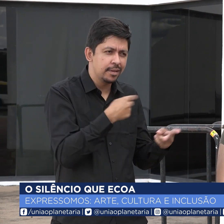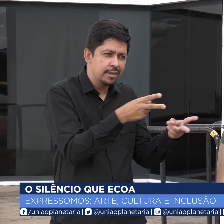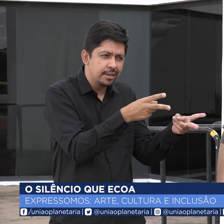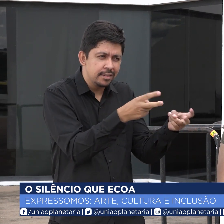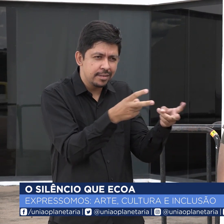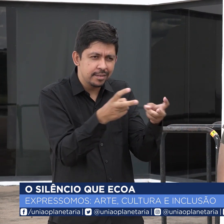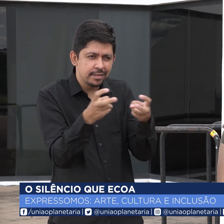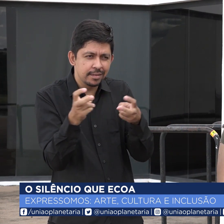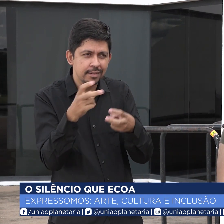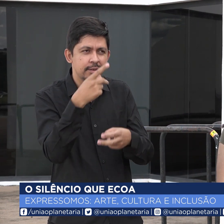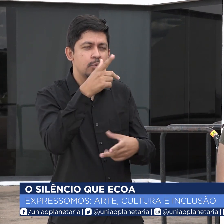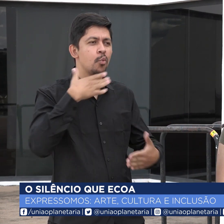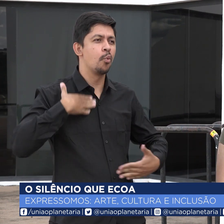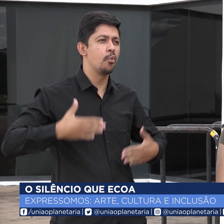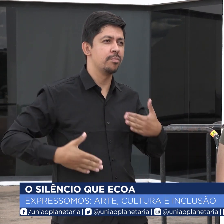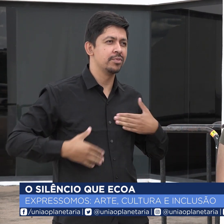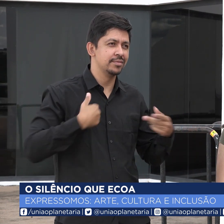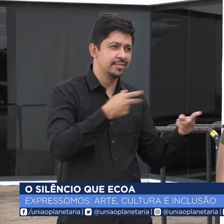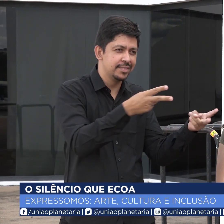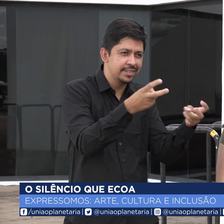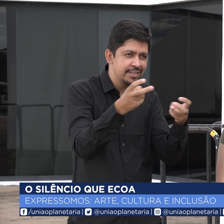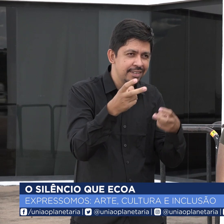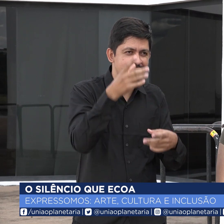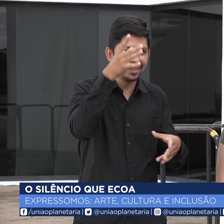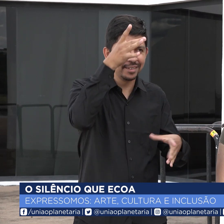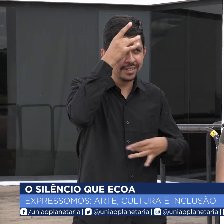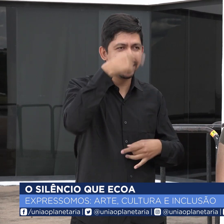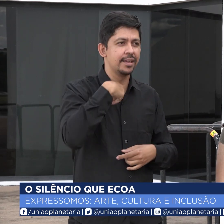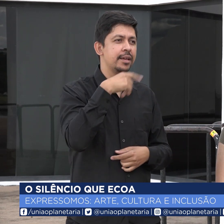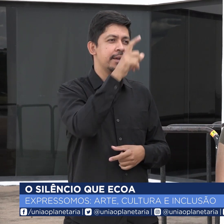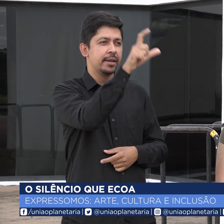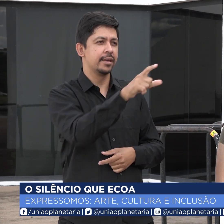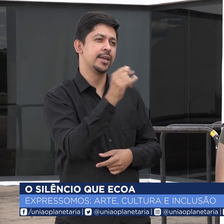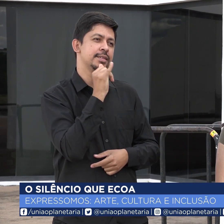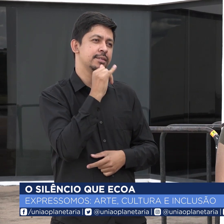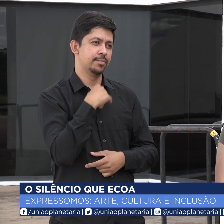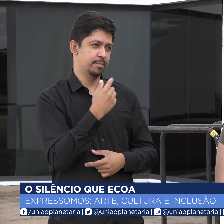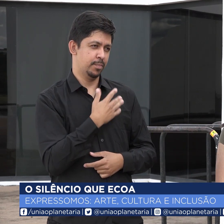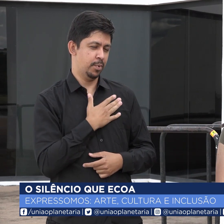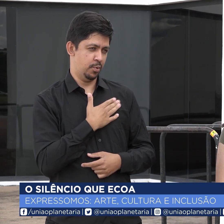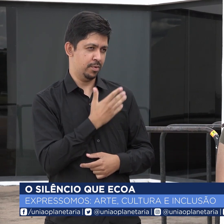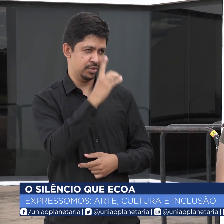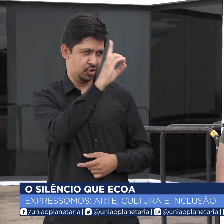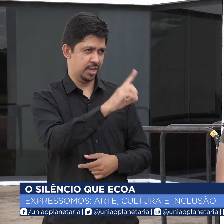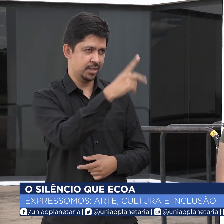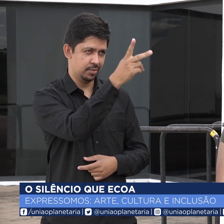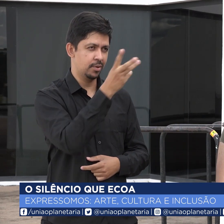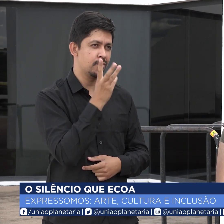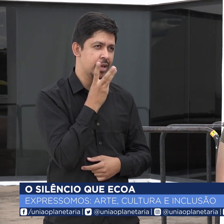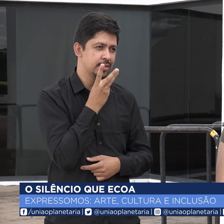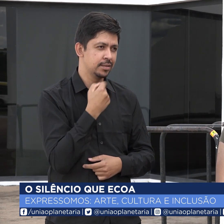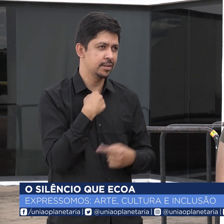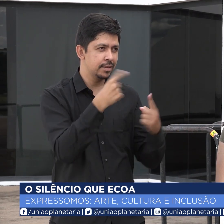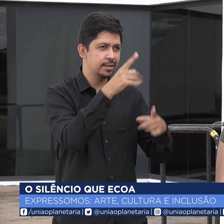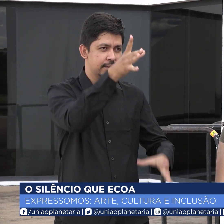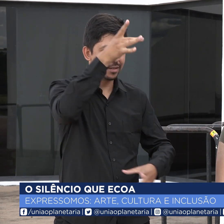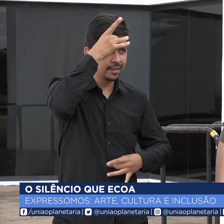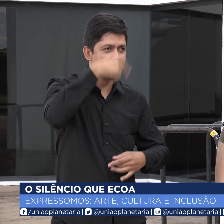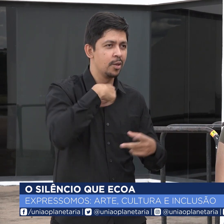E eu sempre percebi, tive uma facilidade em perceber como, por exemplo, em representar as pessoas, por exemplo,